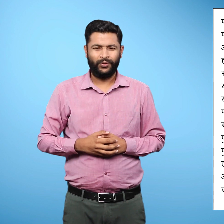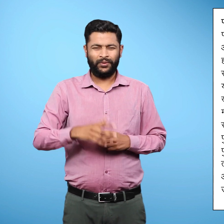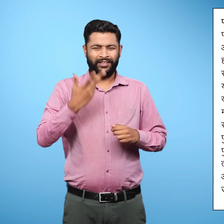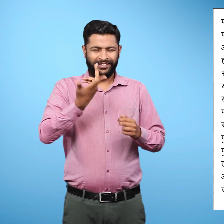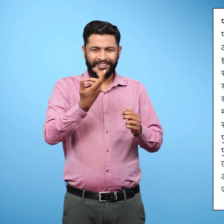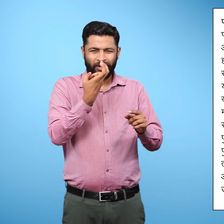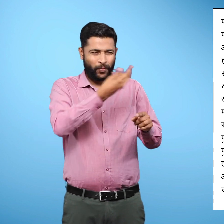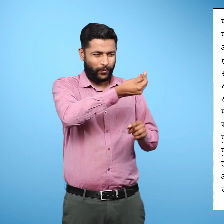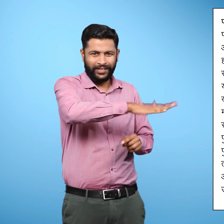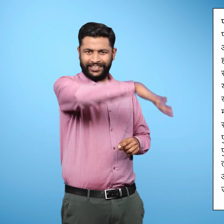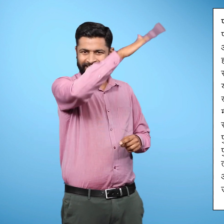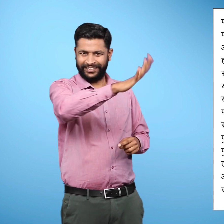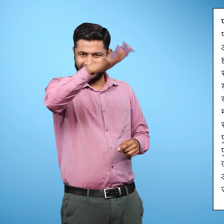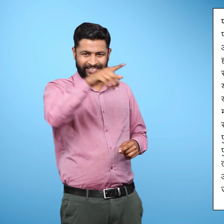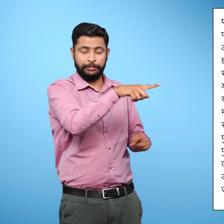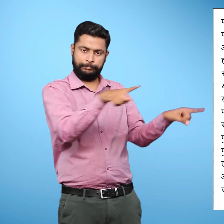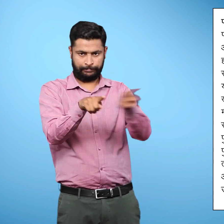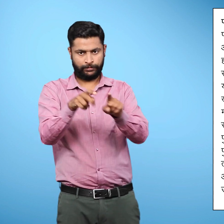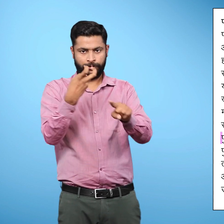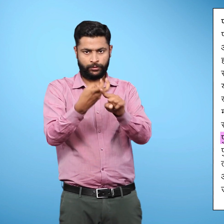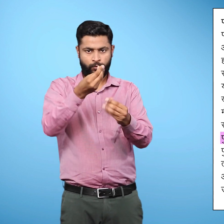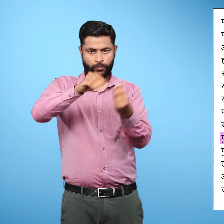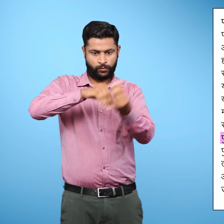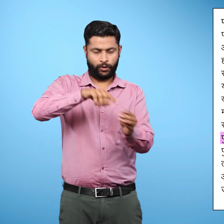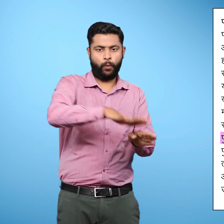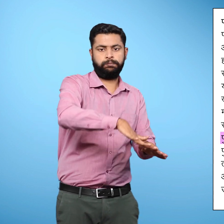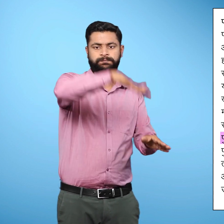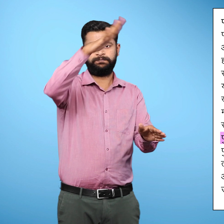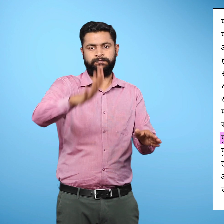परवतों की तरह पठार भी नए या पुराने हो सकते हैं।